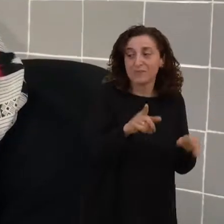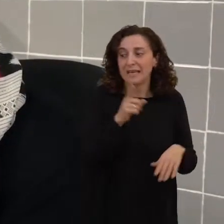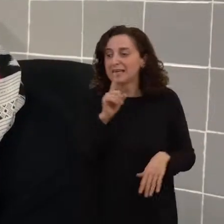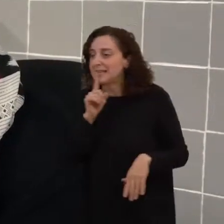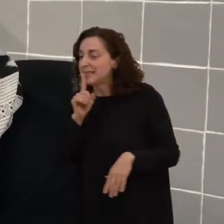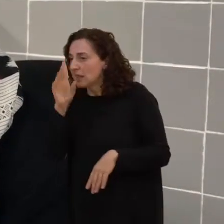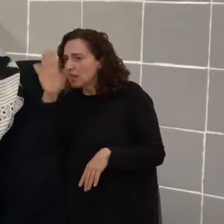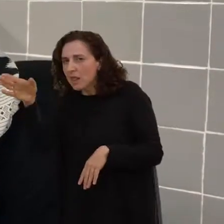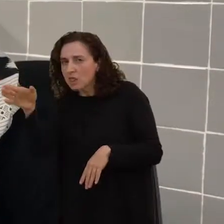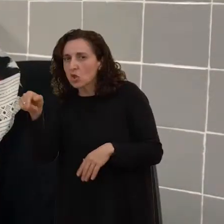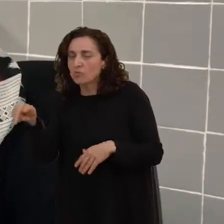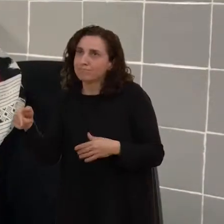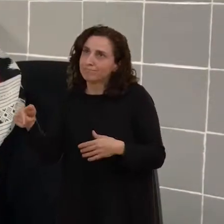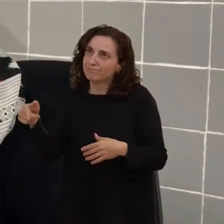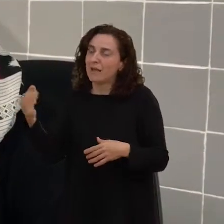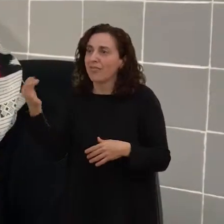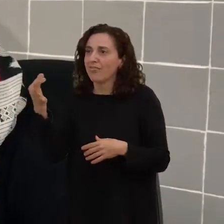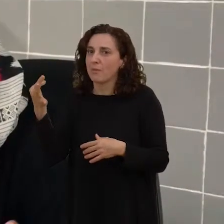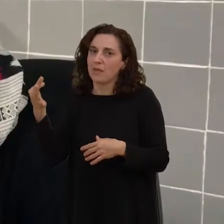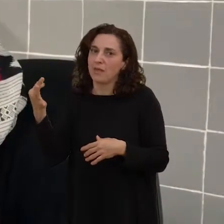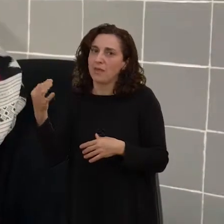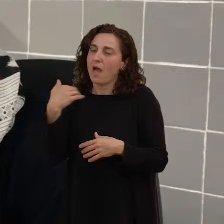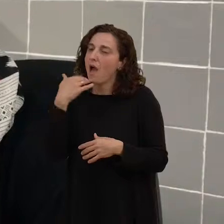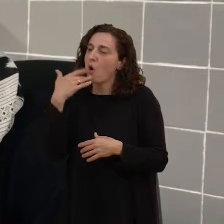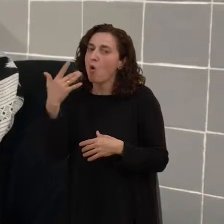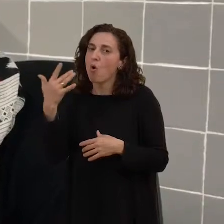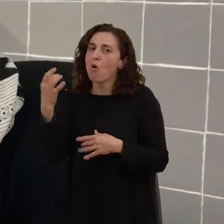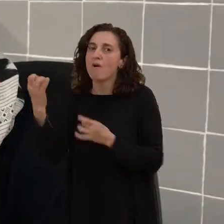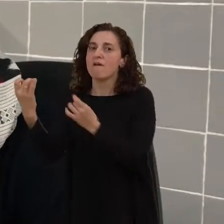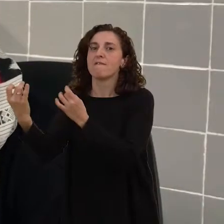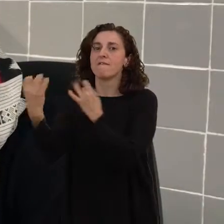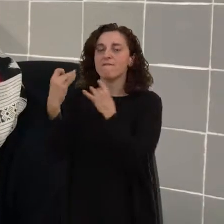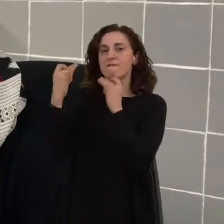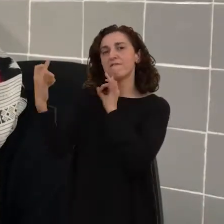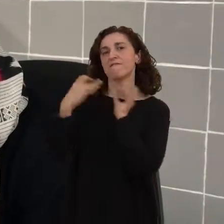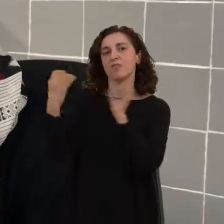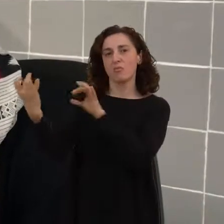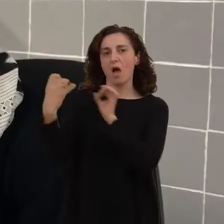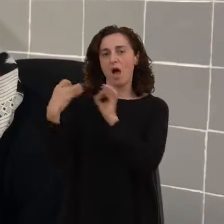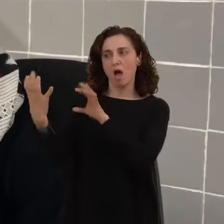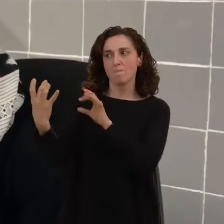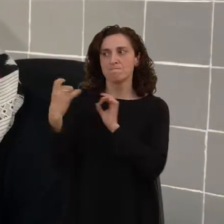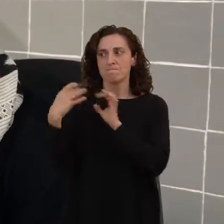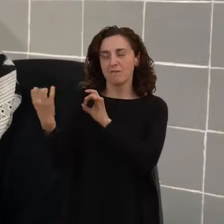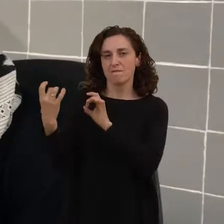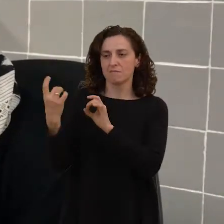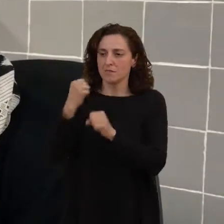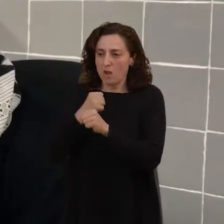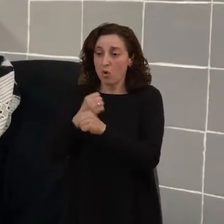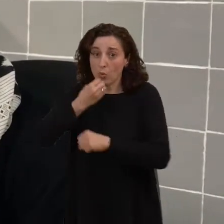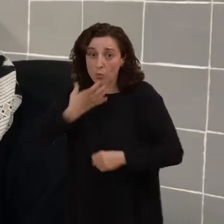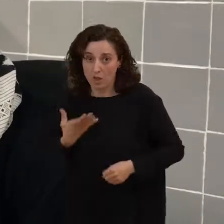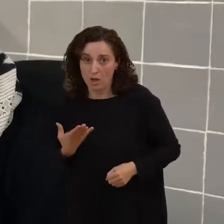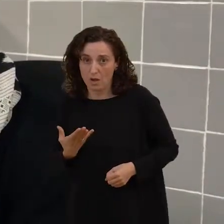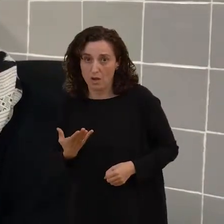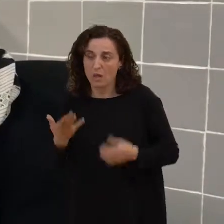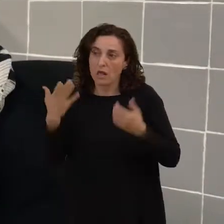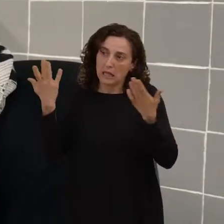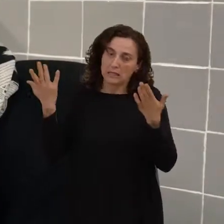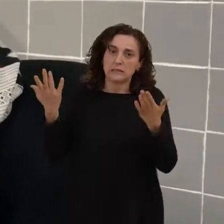tener cierto feedback que te diga que está bien hecho tu trabajo. Claro, entonces,